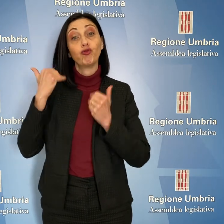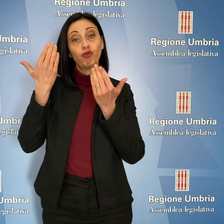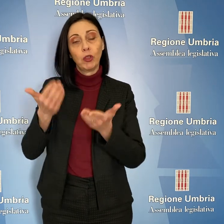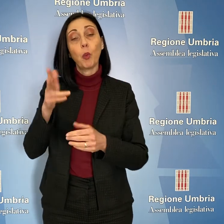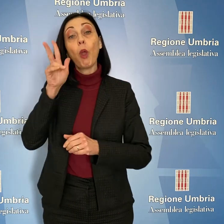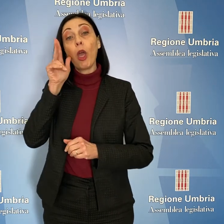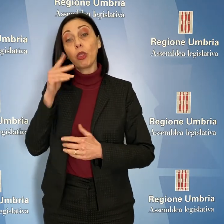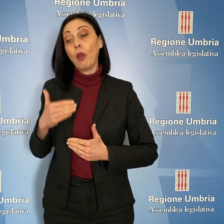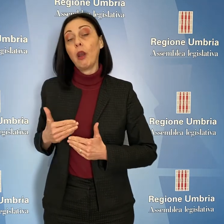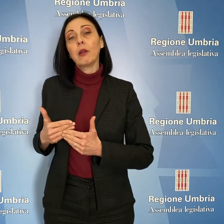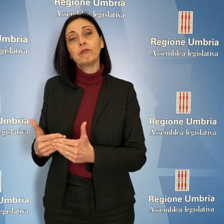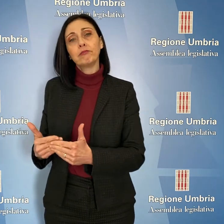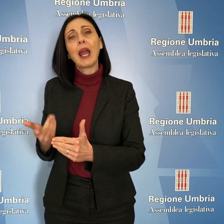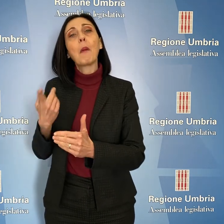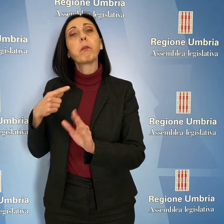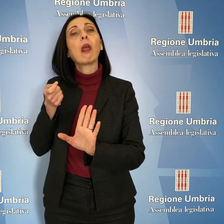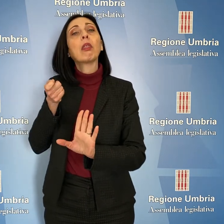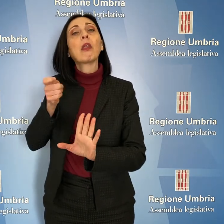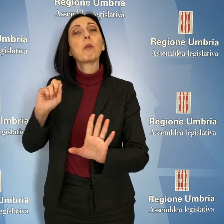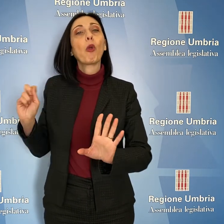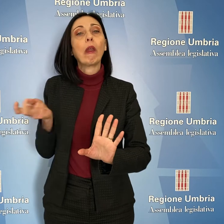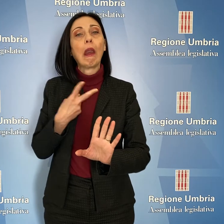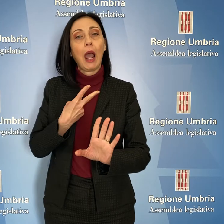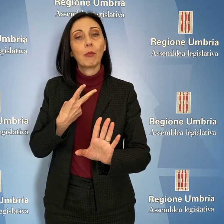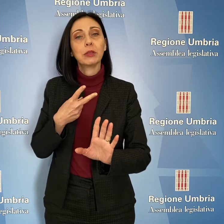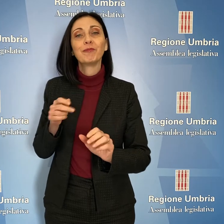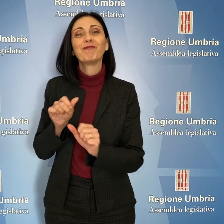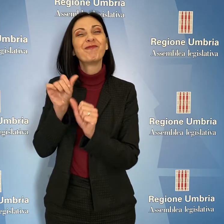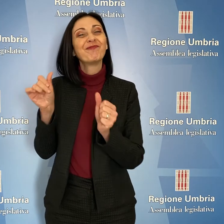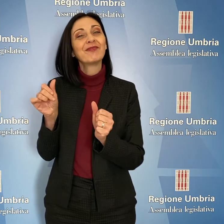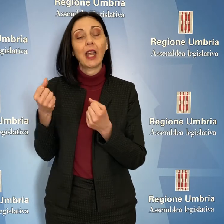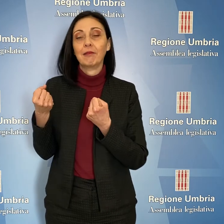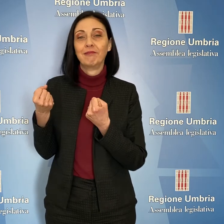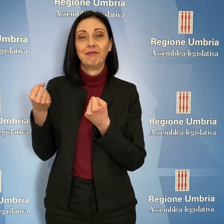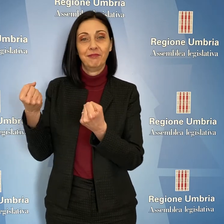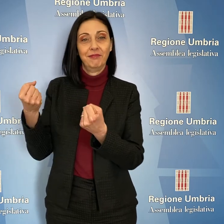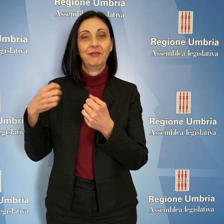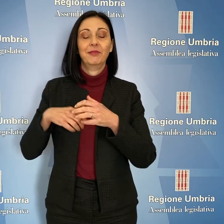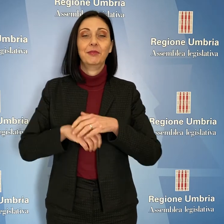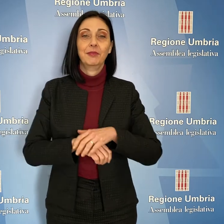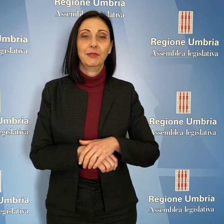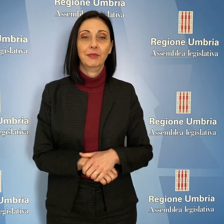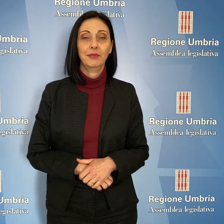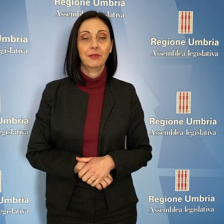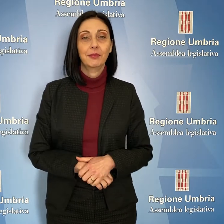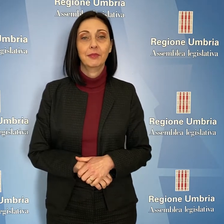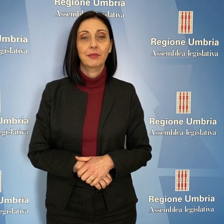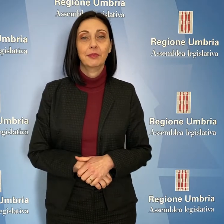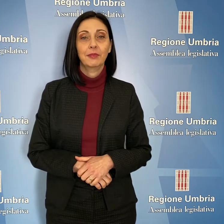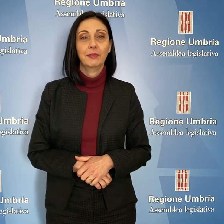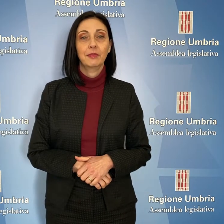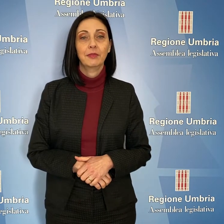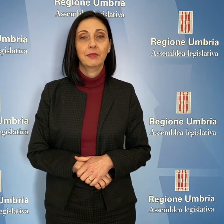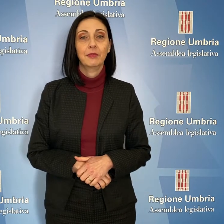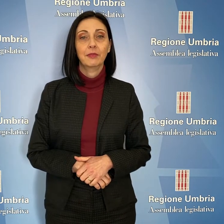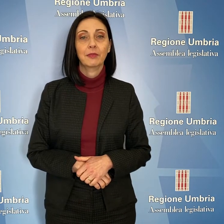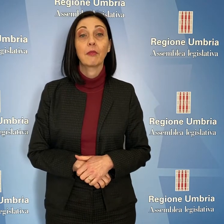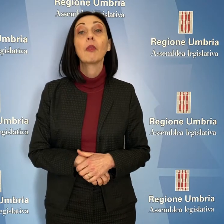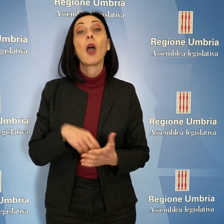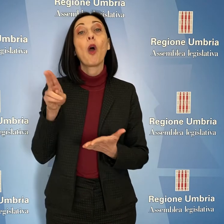gravidanza, per l'effettuazione di tamponi rapidi con la modalità del drive-throw. Voto favorevole